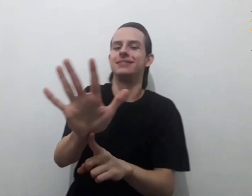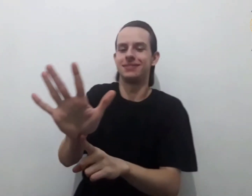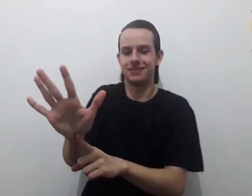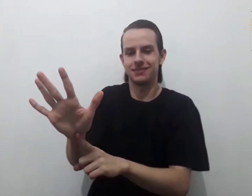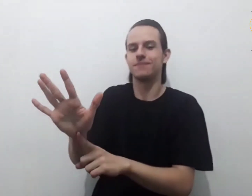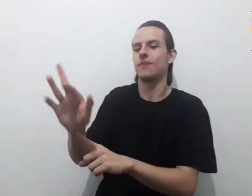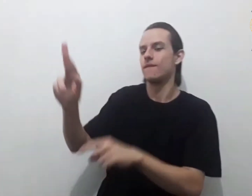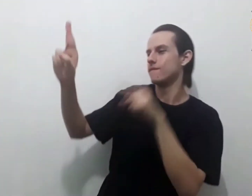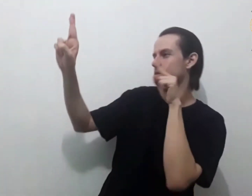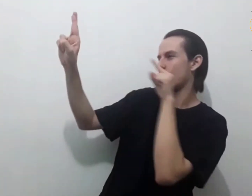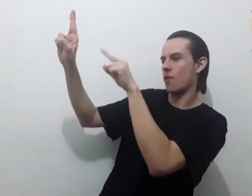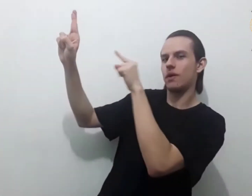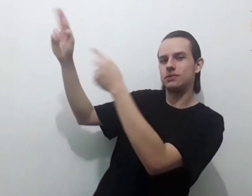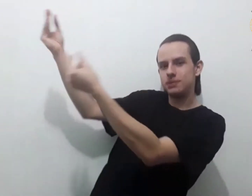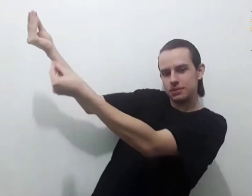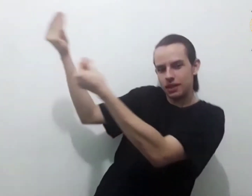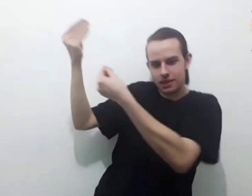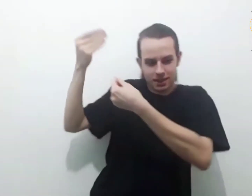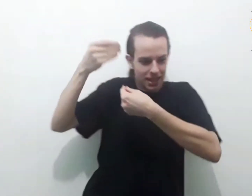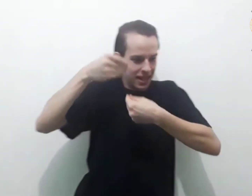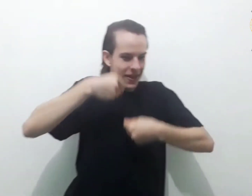salvação nos concedei.